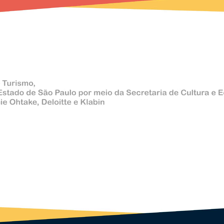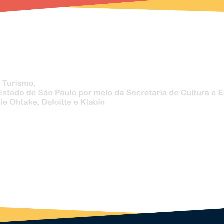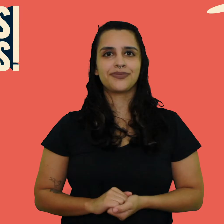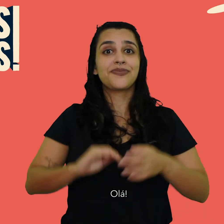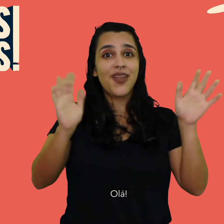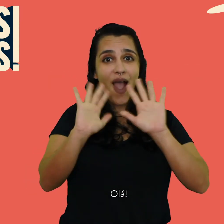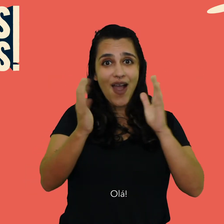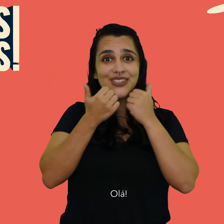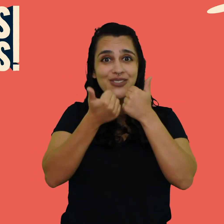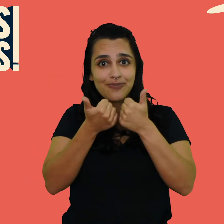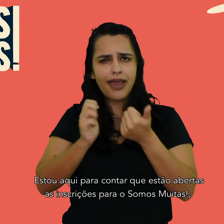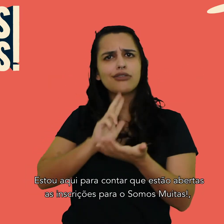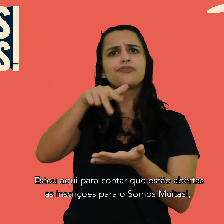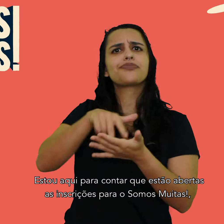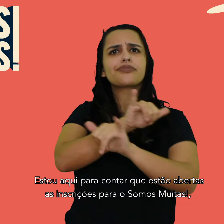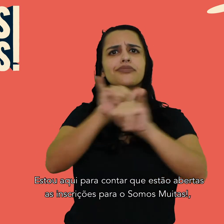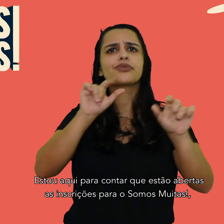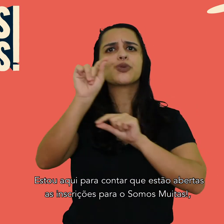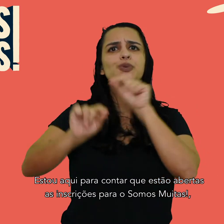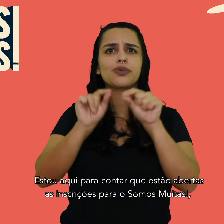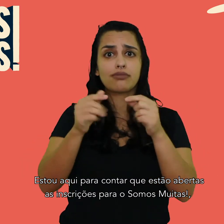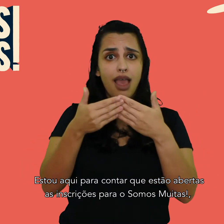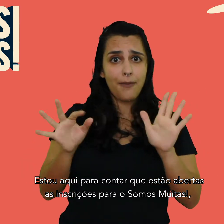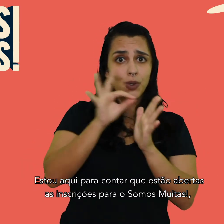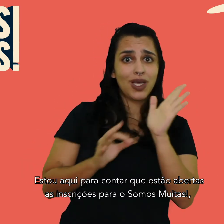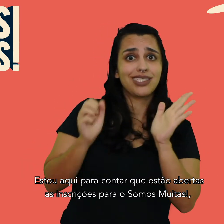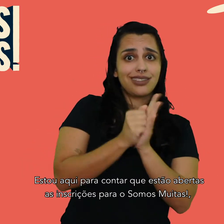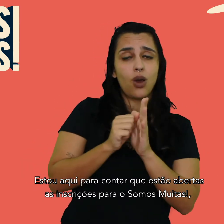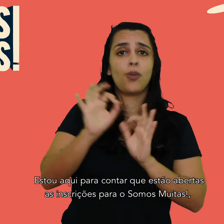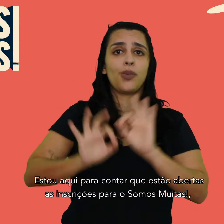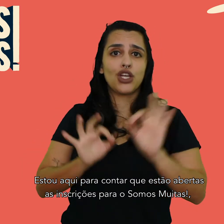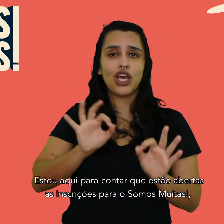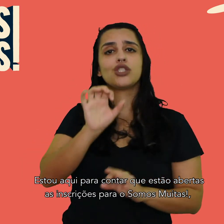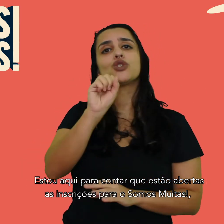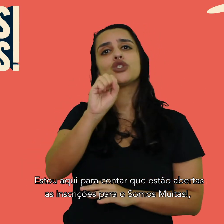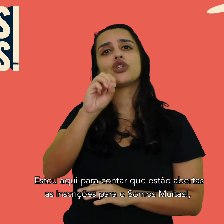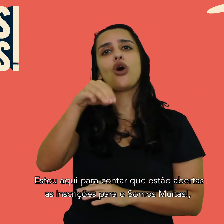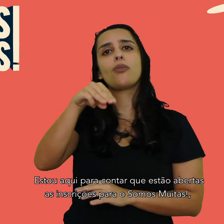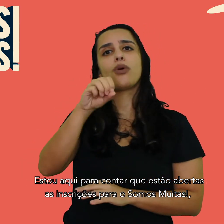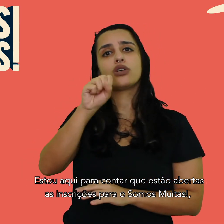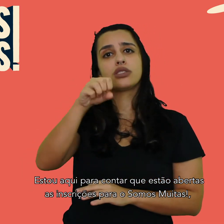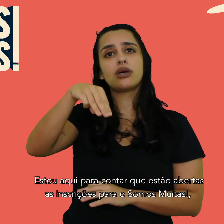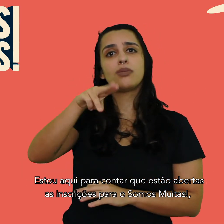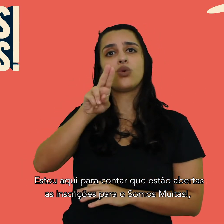Olá, estou aqui para contar que estão abertas as inscrições para o Somos Muitas,